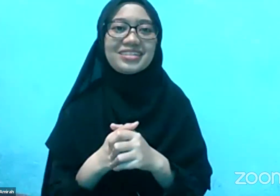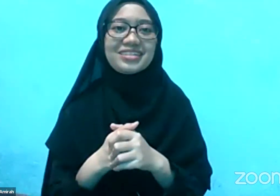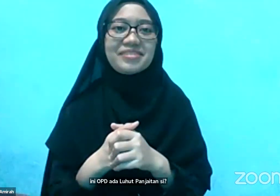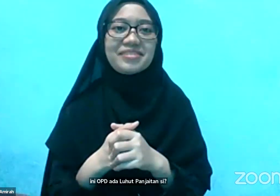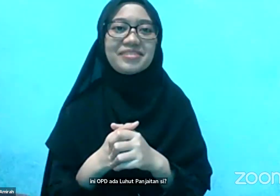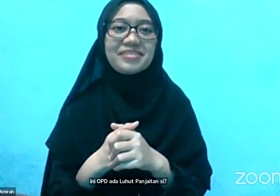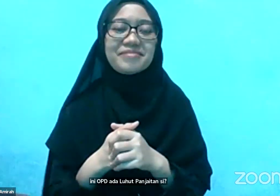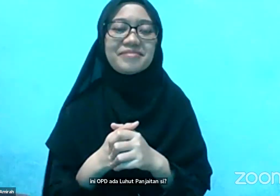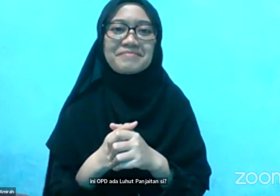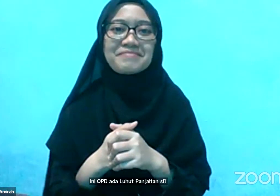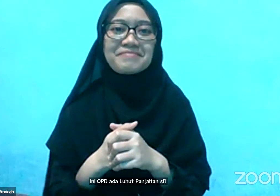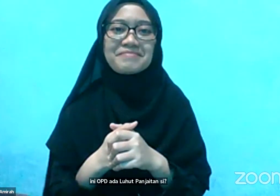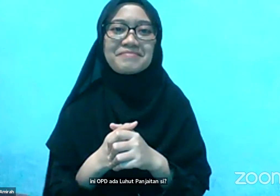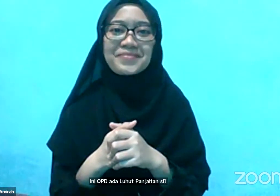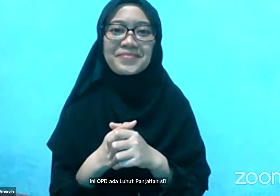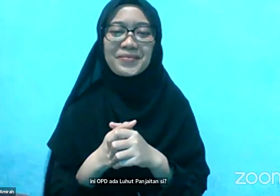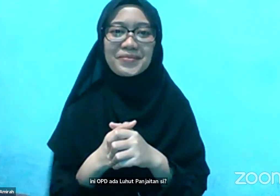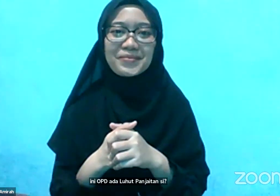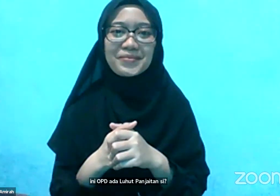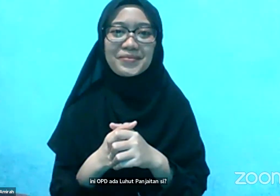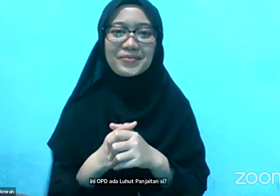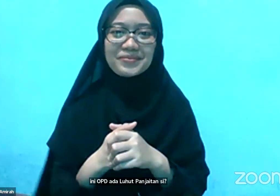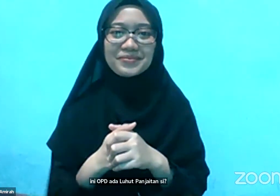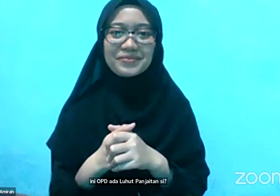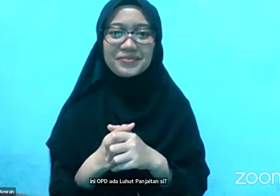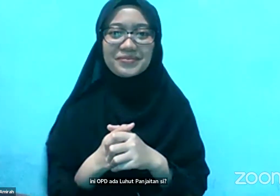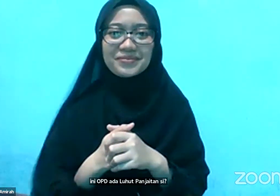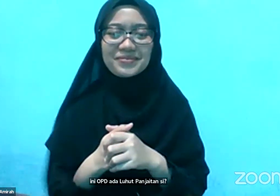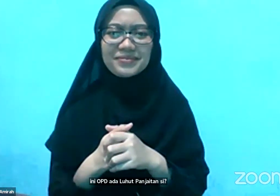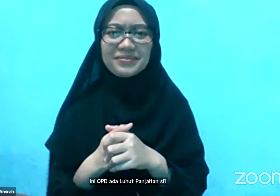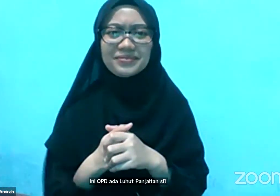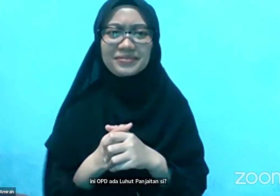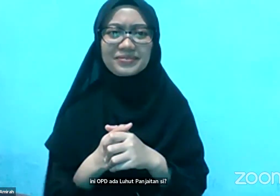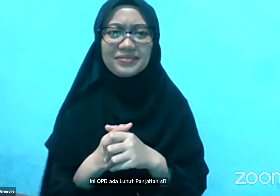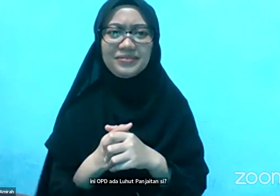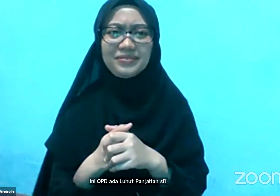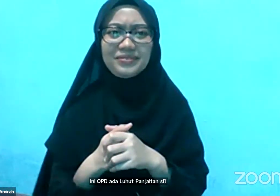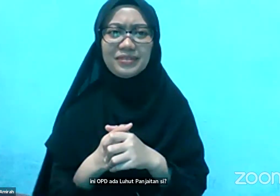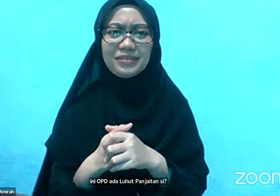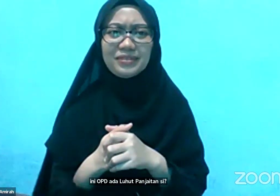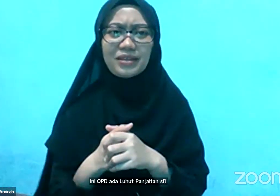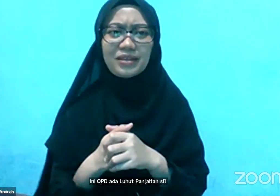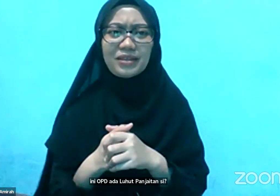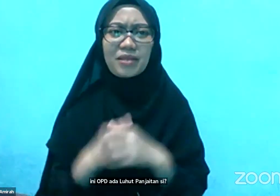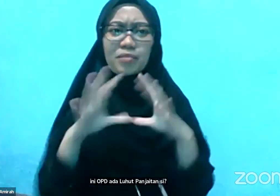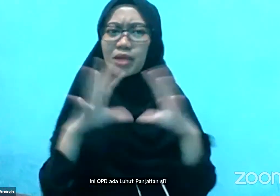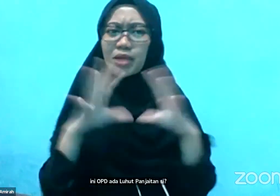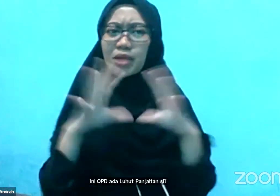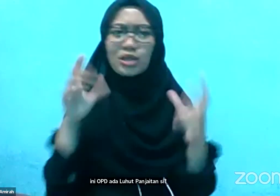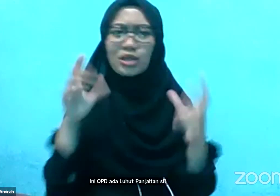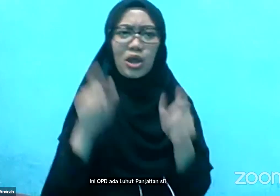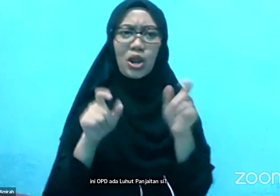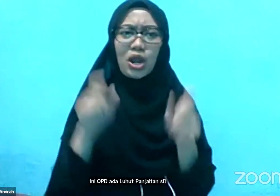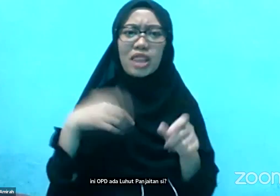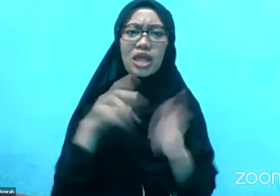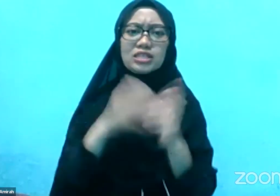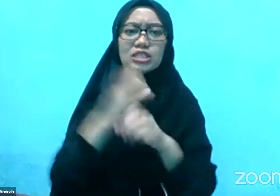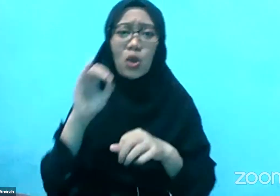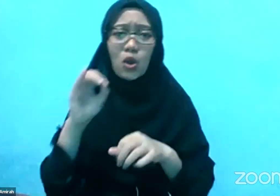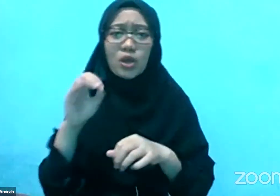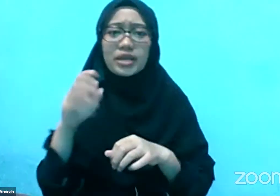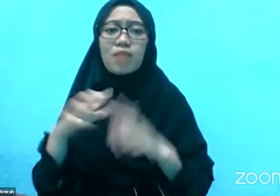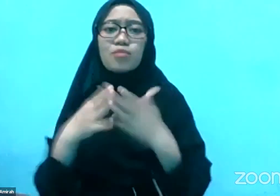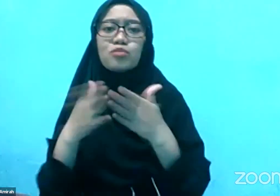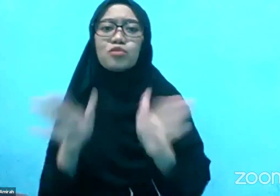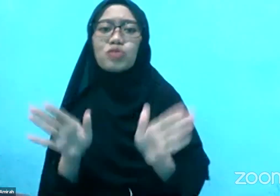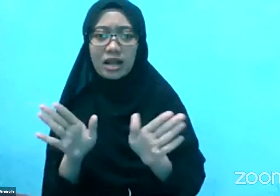Ampun saya Ya juga Banyak juga sekarang NGO atau lembaga donor Membuka lawangan pekerjaan ya Untuk disability